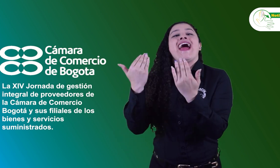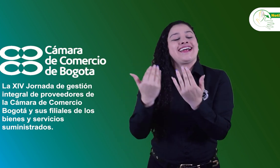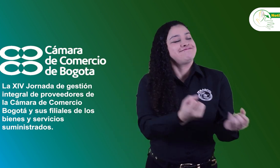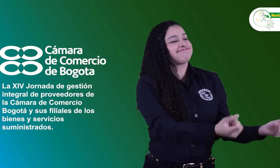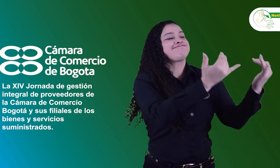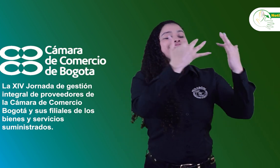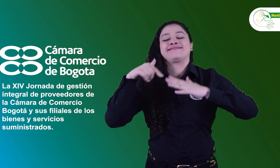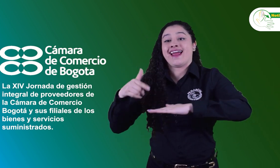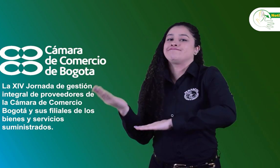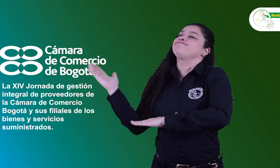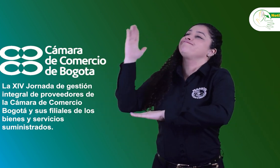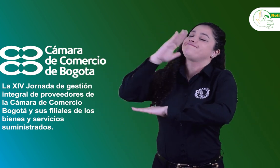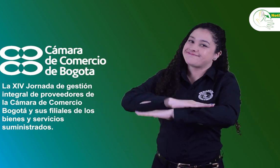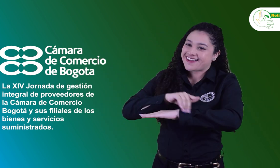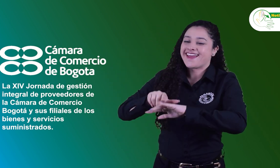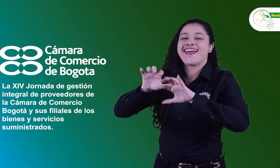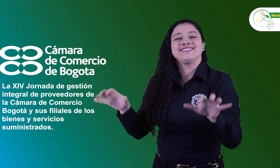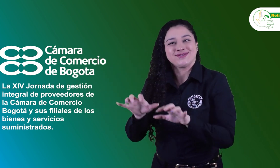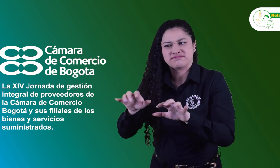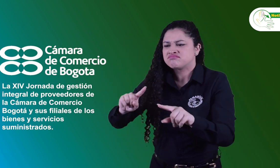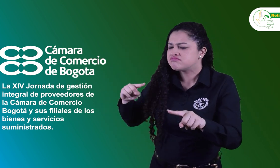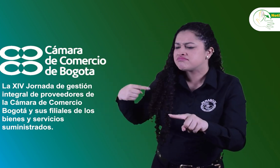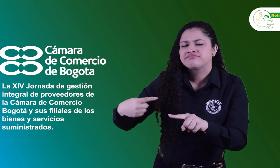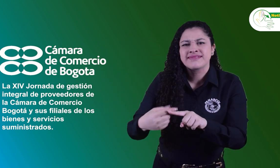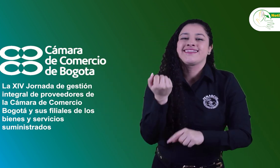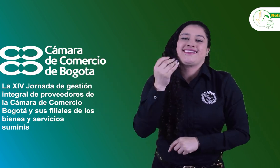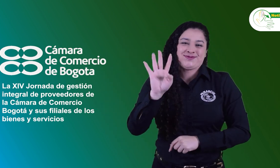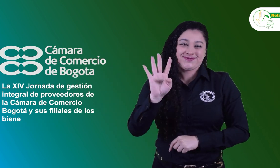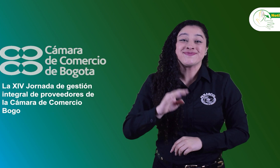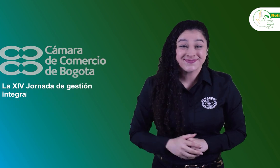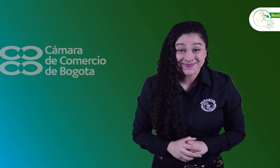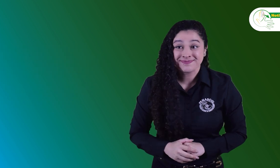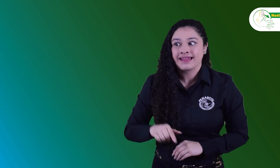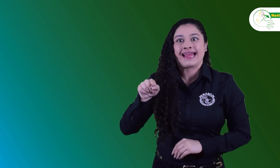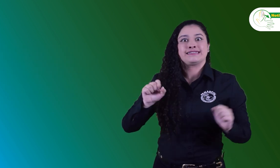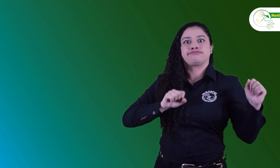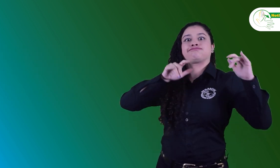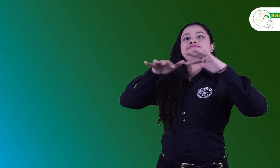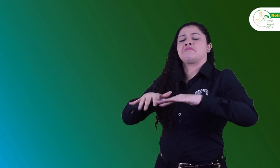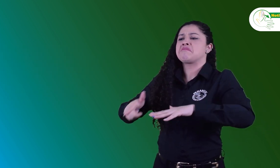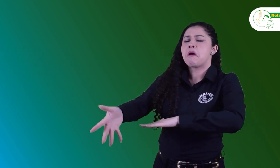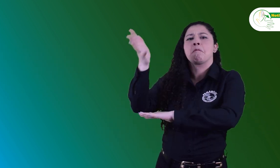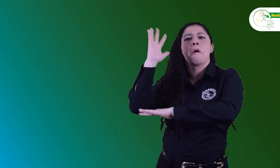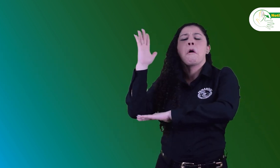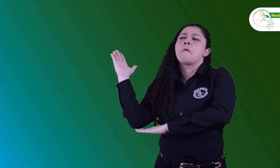propiciaron un espacio de fortalecimiento de las competencias de los proveedores asistentes.